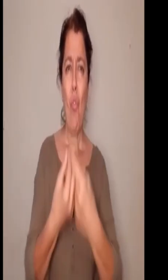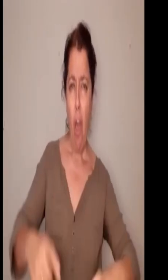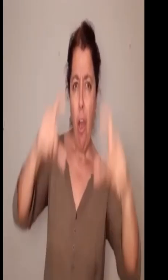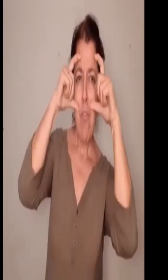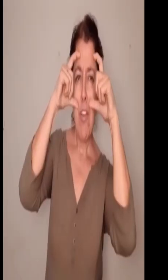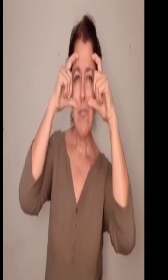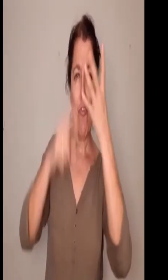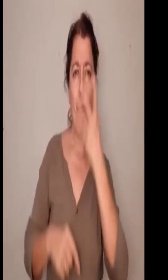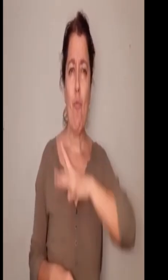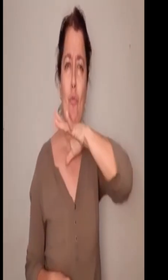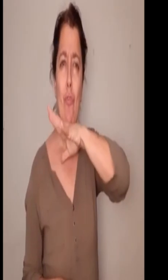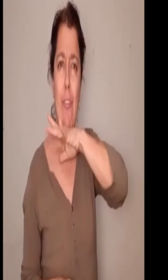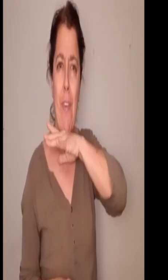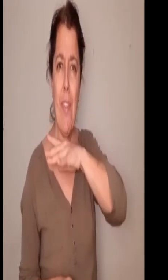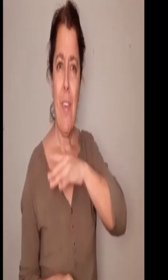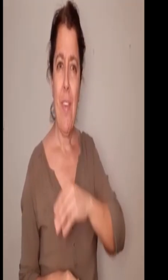¡Despierta, volación!